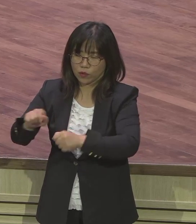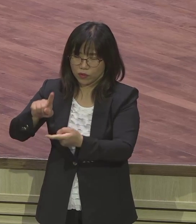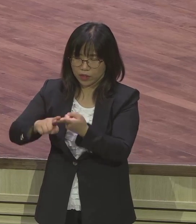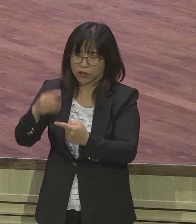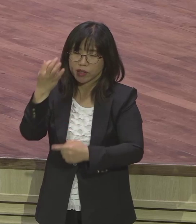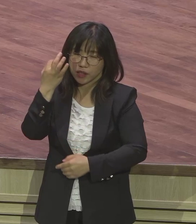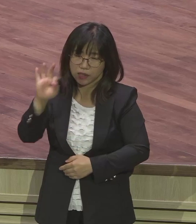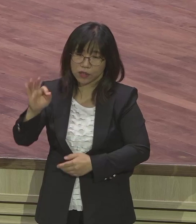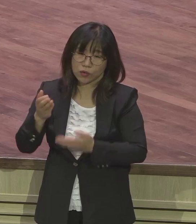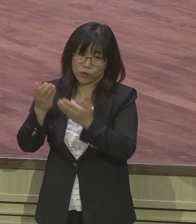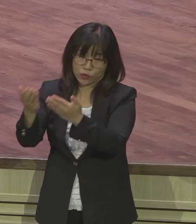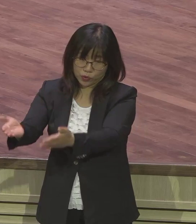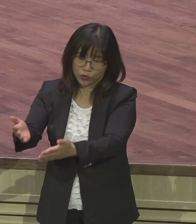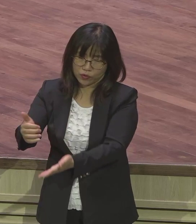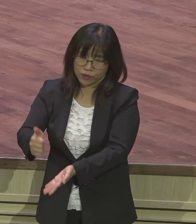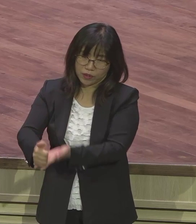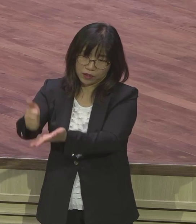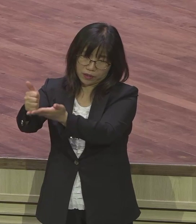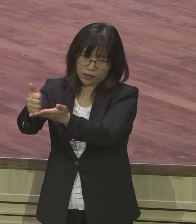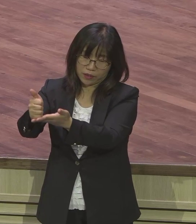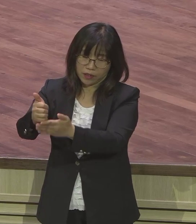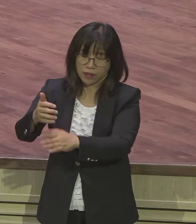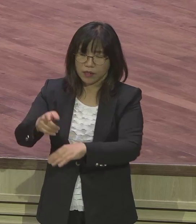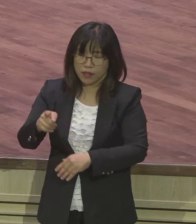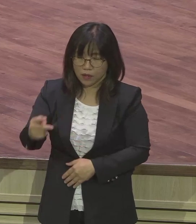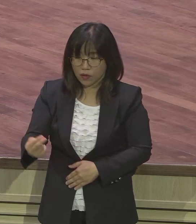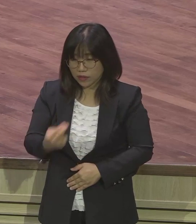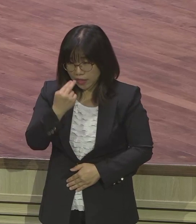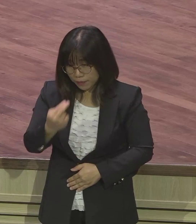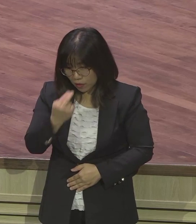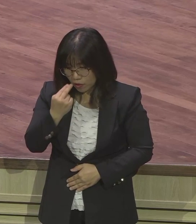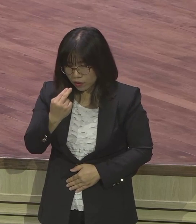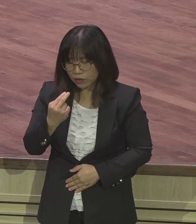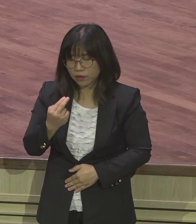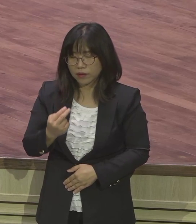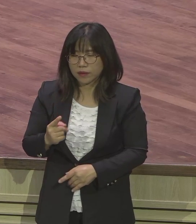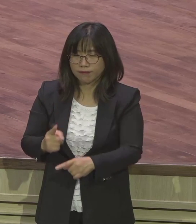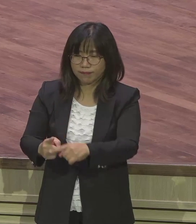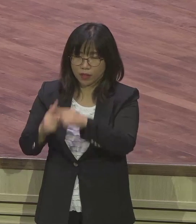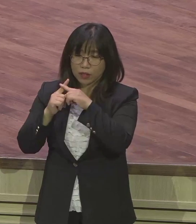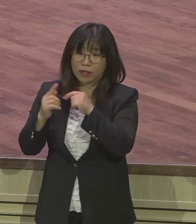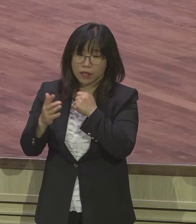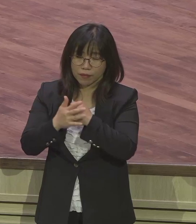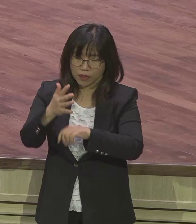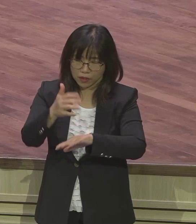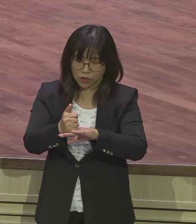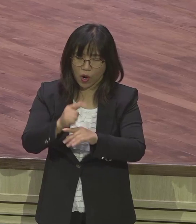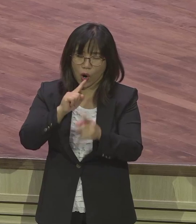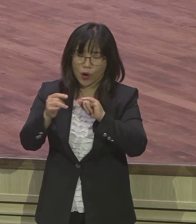결국 다말의 생명권 결단을 통해서 언약의 대가 이어진다는 거예요